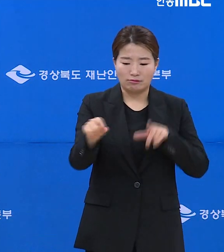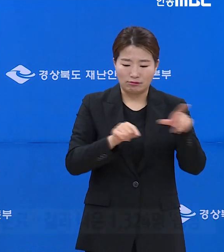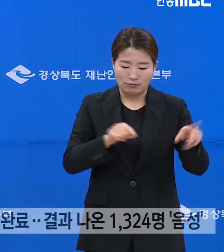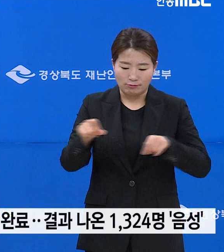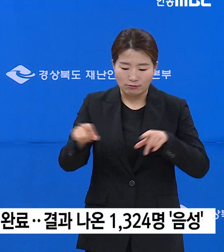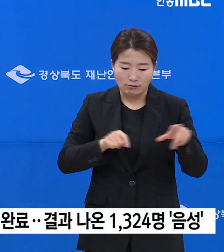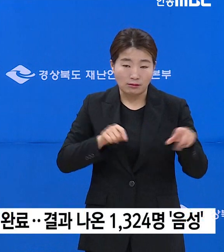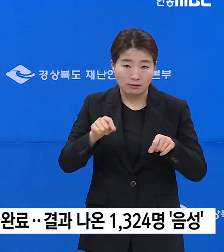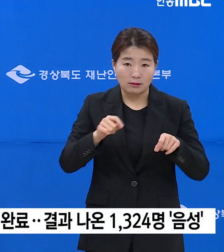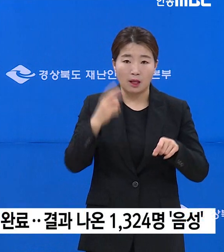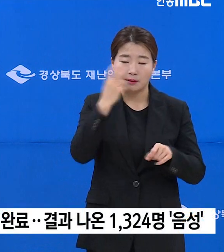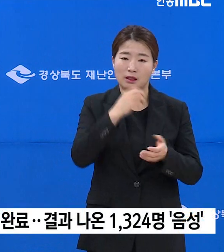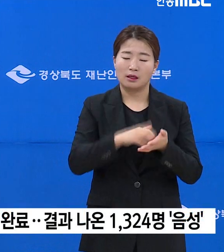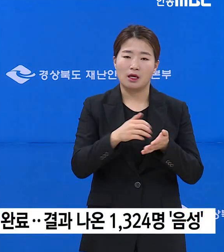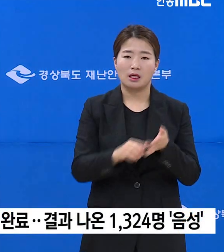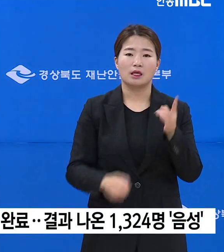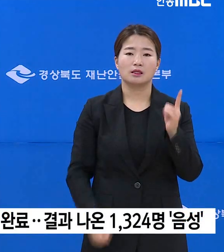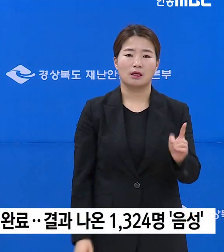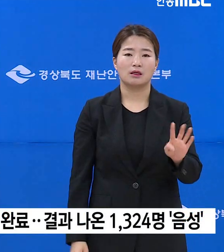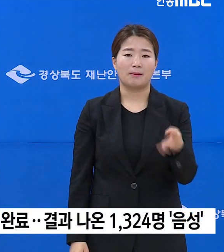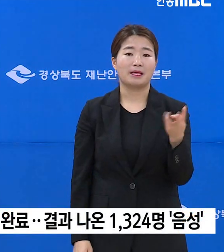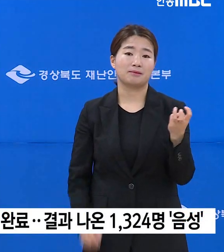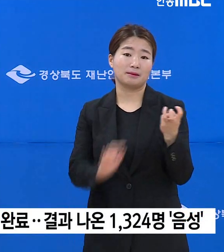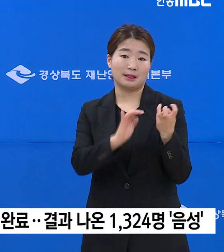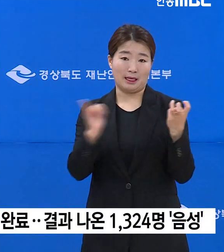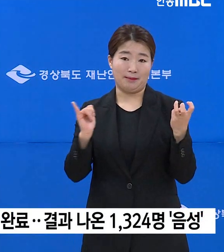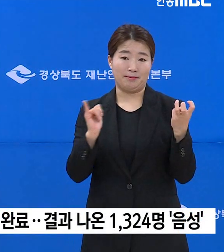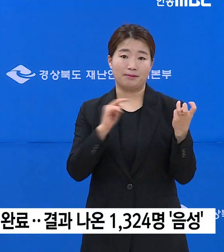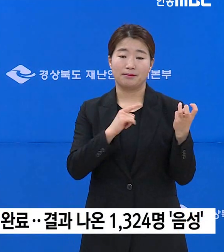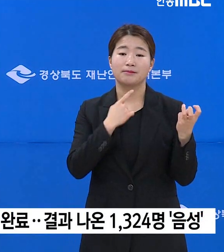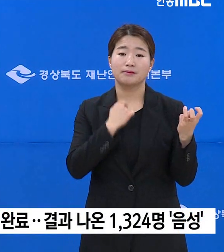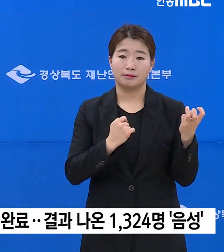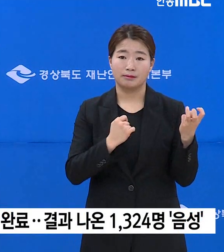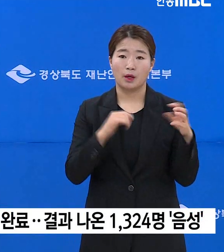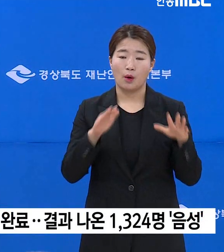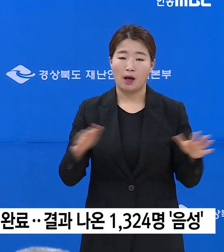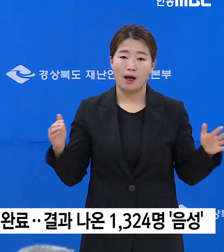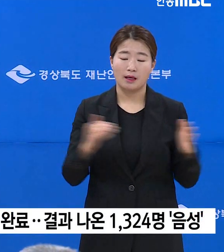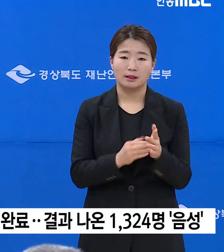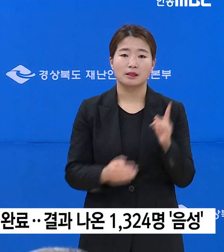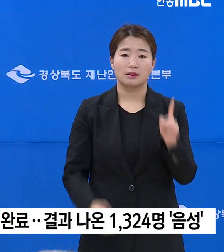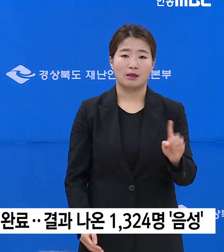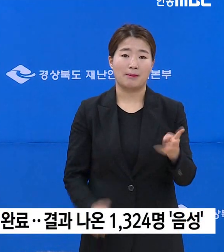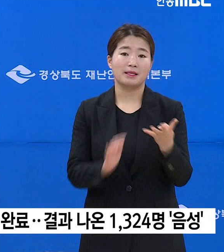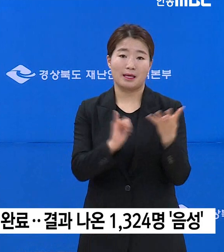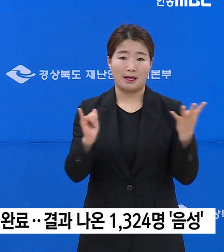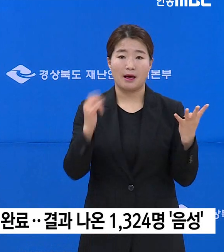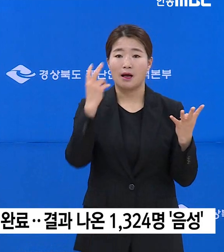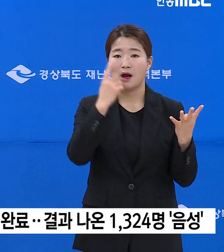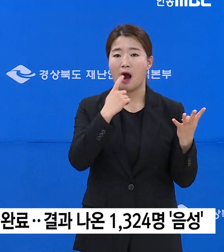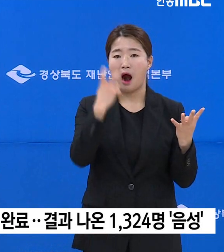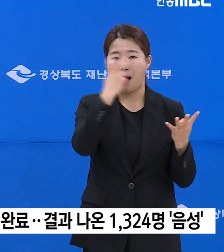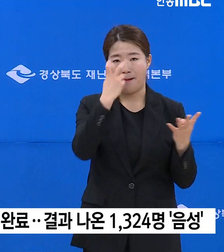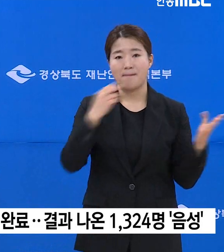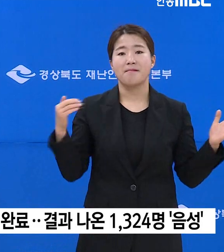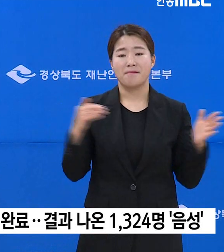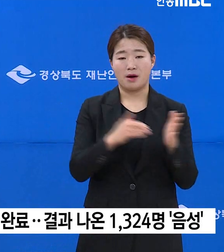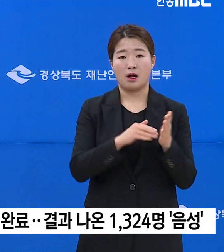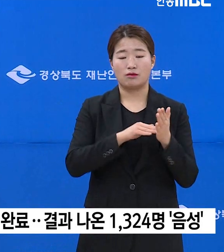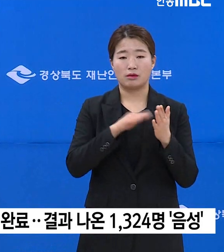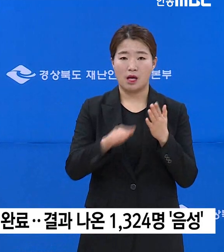1430명에 대해서 하고 있는데 오늘까지 1400명을 했습니다. 해가